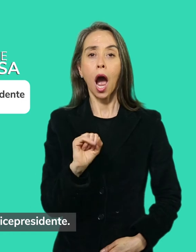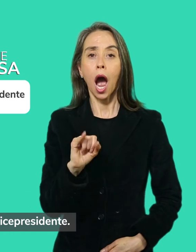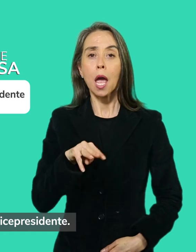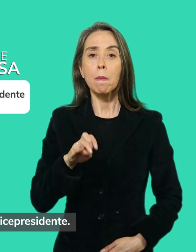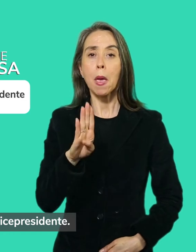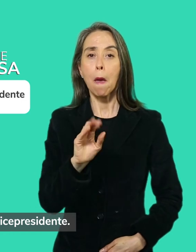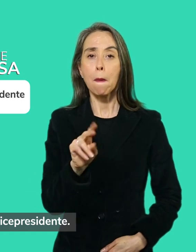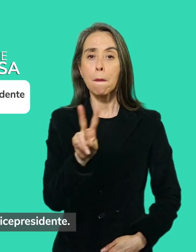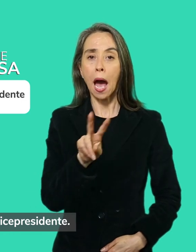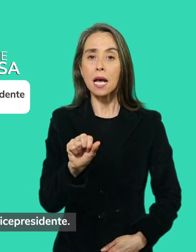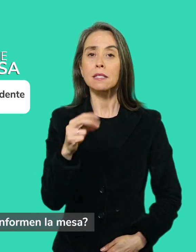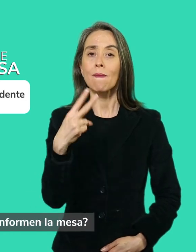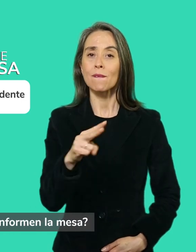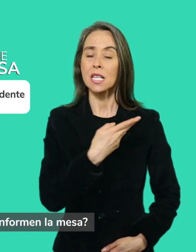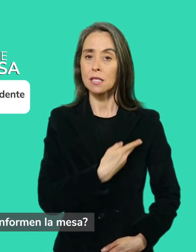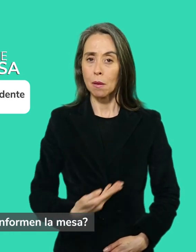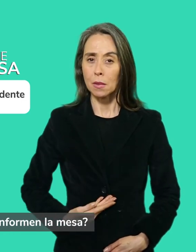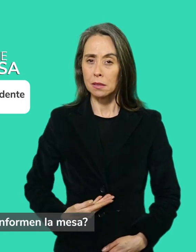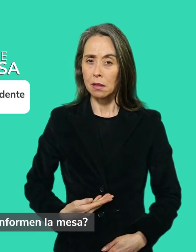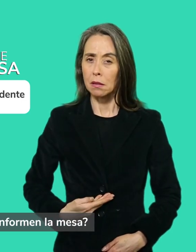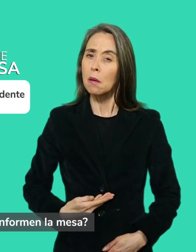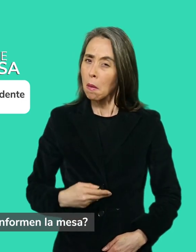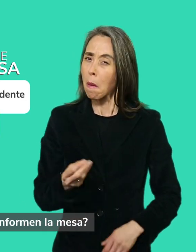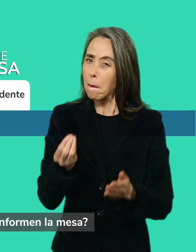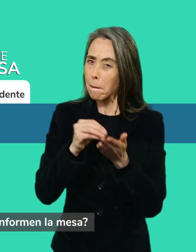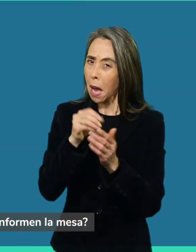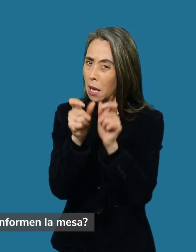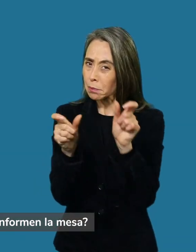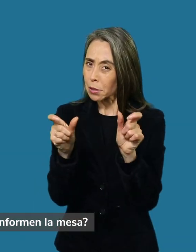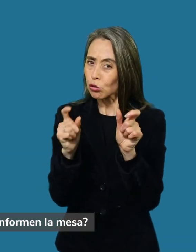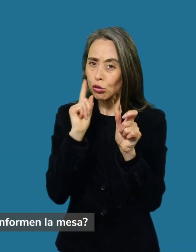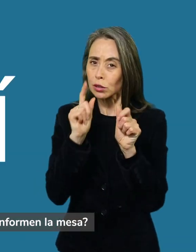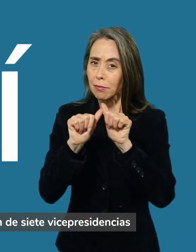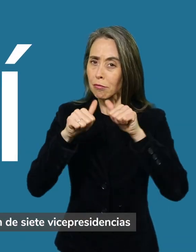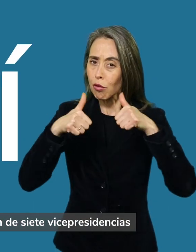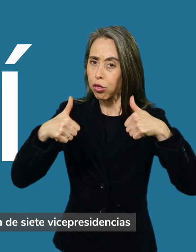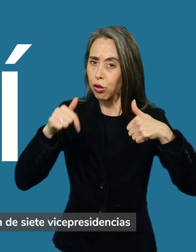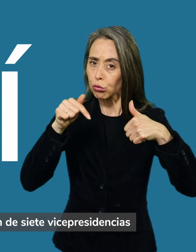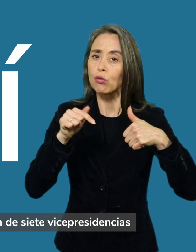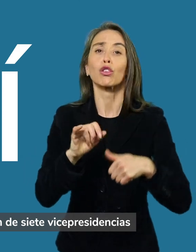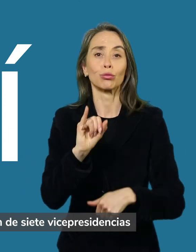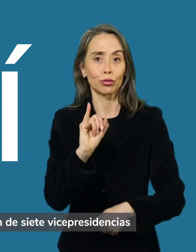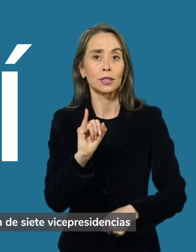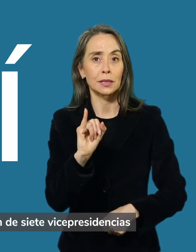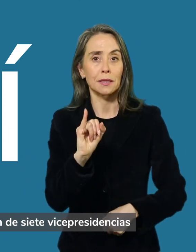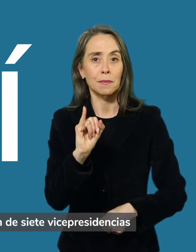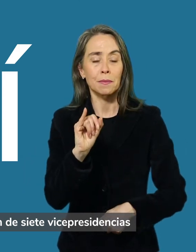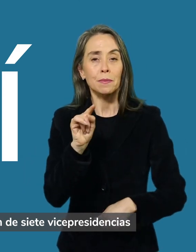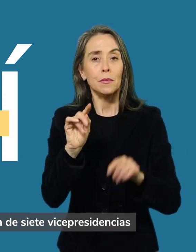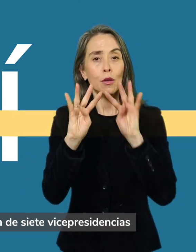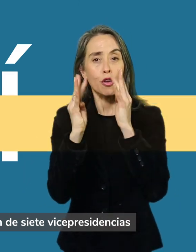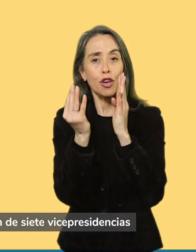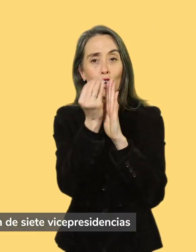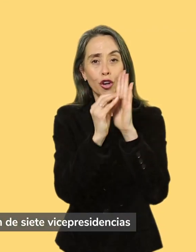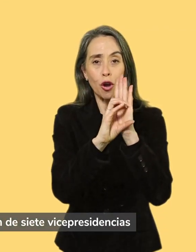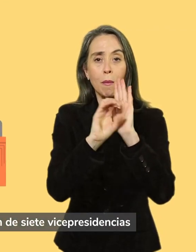¿Hay más personas que conformen la mesa? Sí, la Convención aprobó la elección de siete